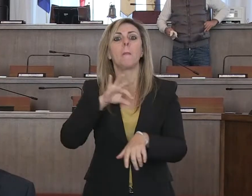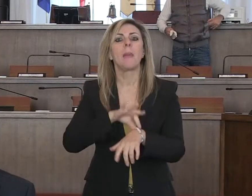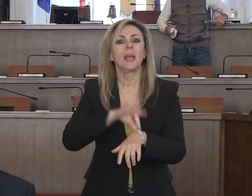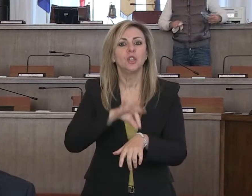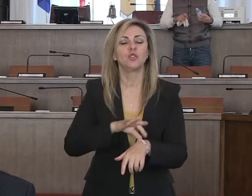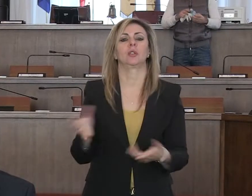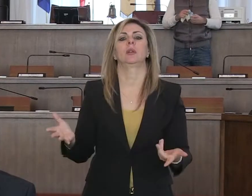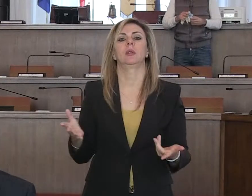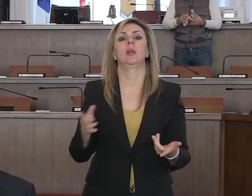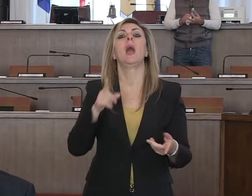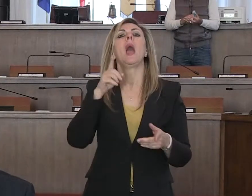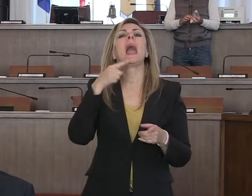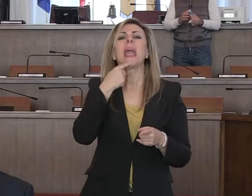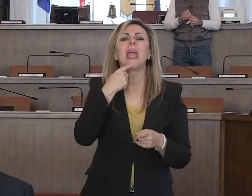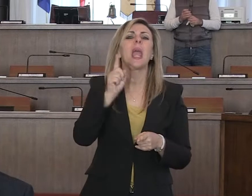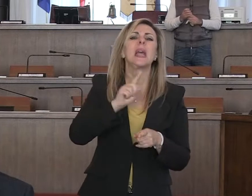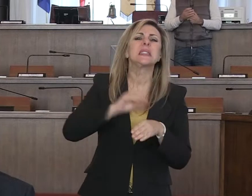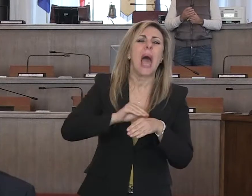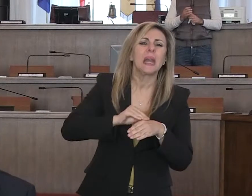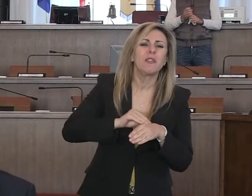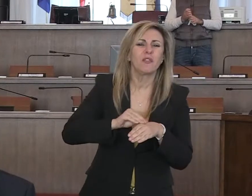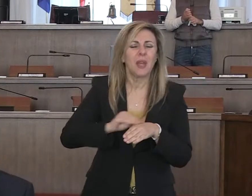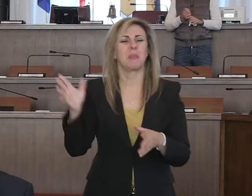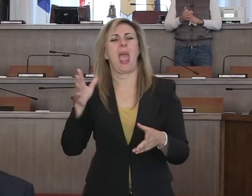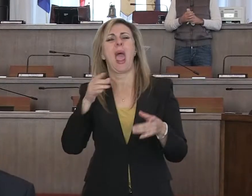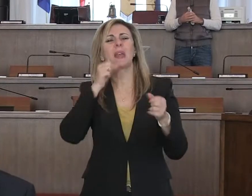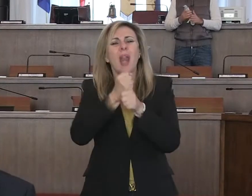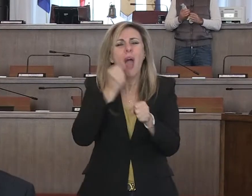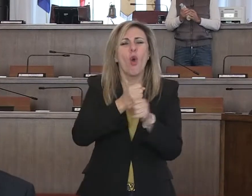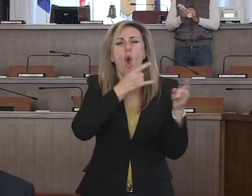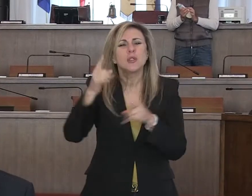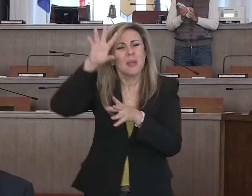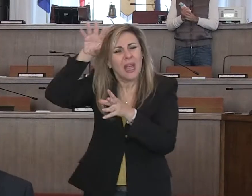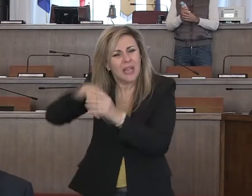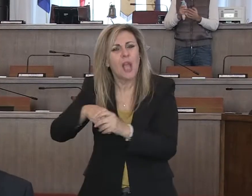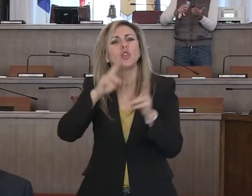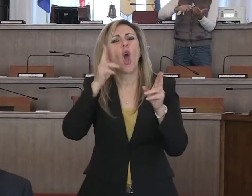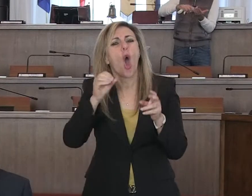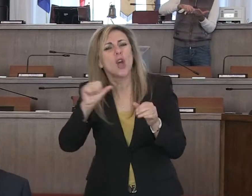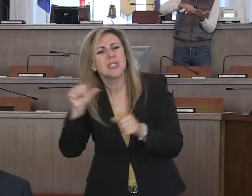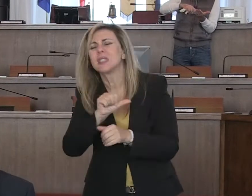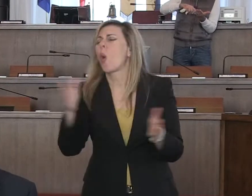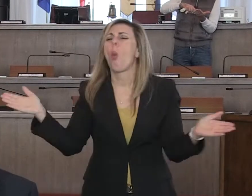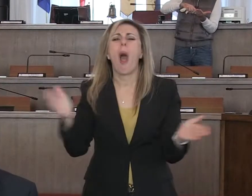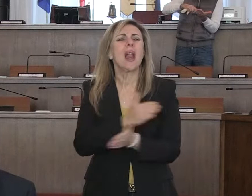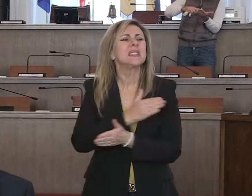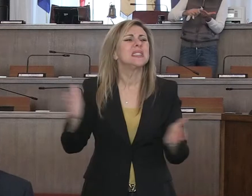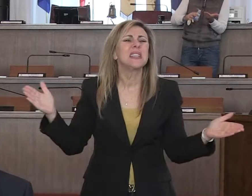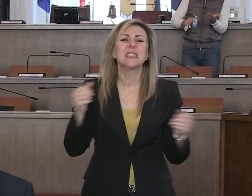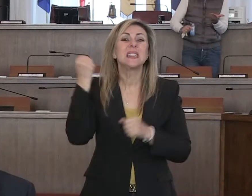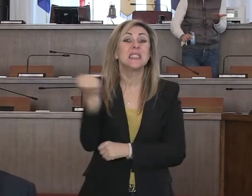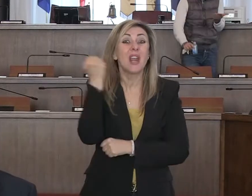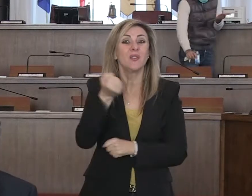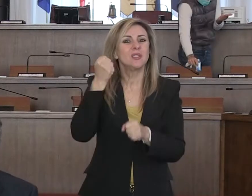paramedico, sanitario in genere, tutti i lavoratori degli ospedali, oltre che degli altri servizi di pubblica utilità e delle